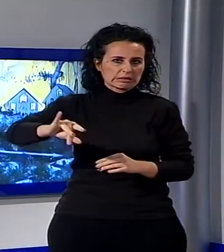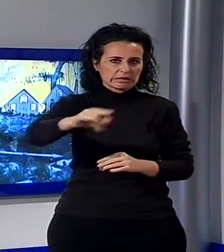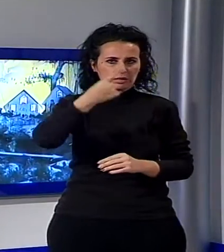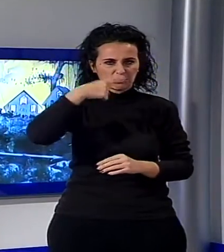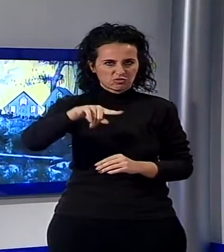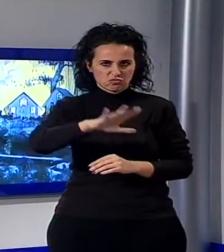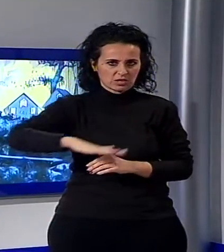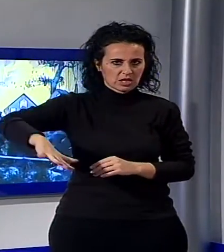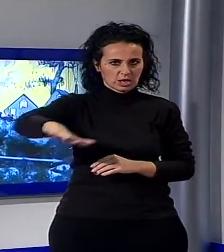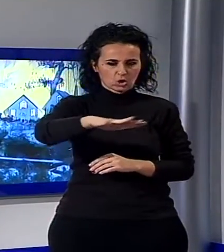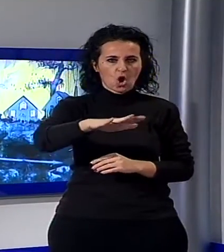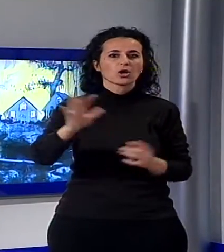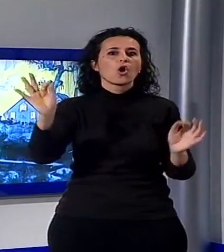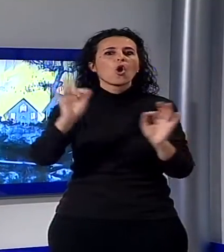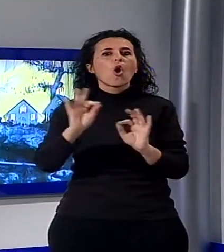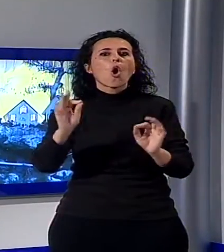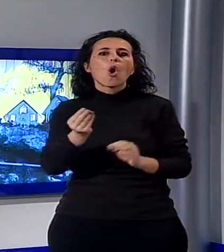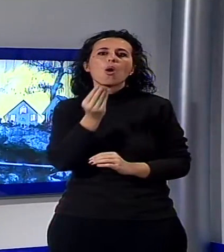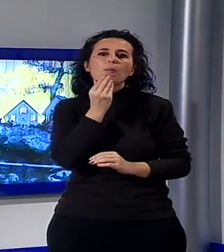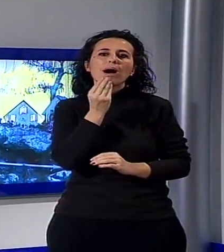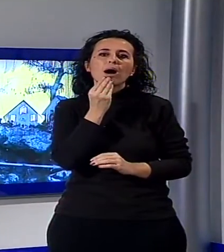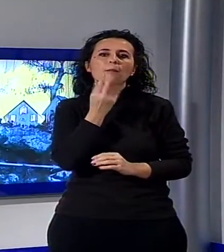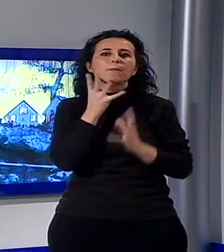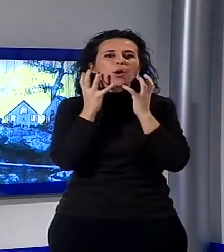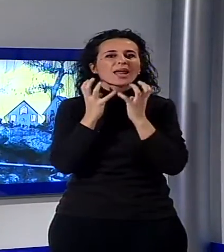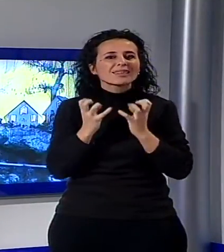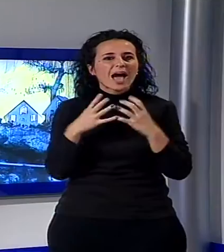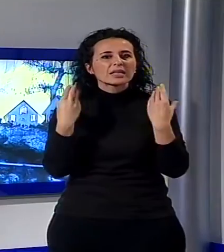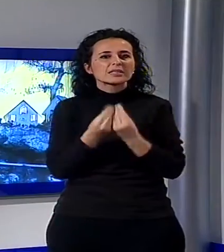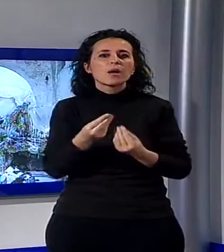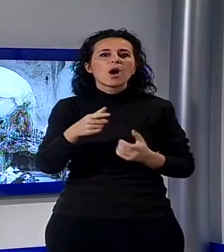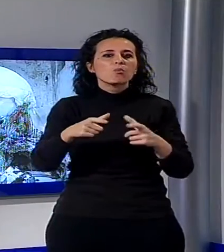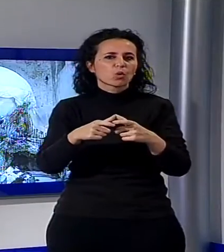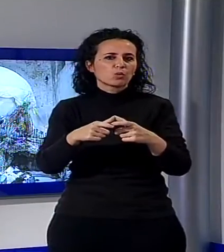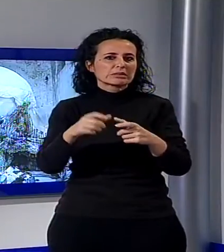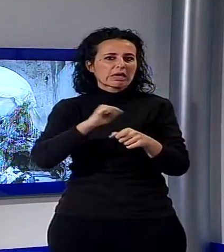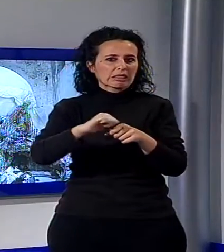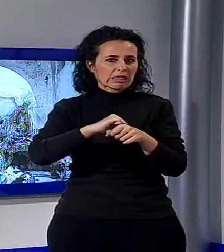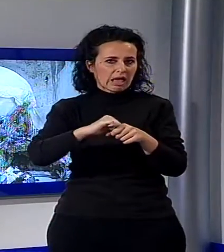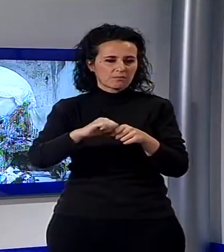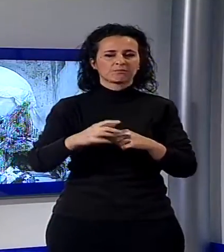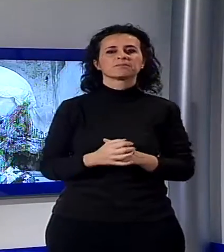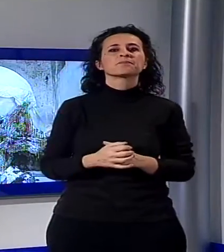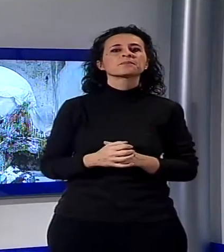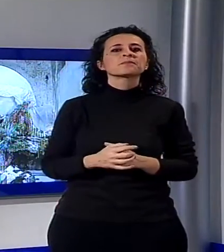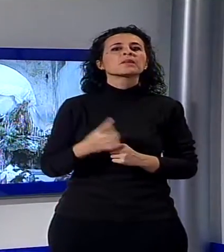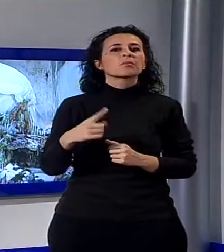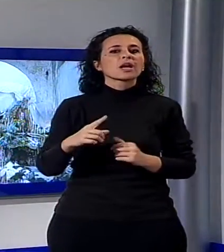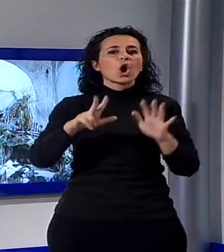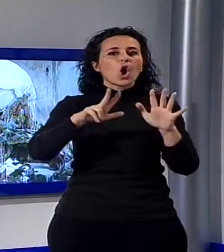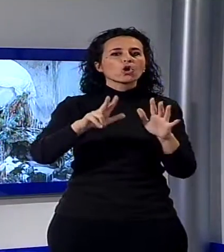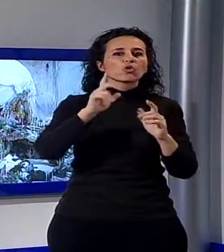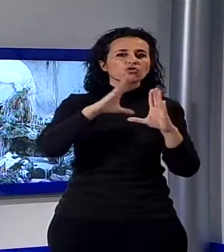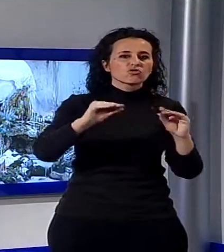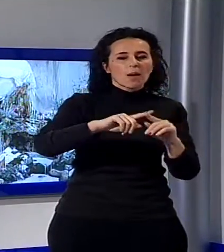dicembre o i tradizionali necci del 10 gennaio, per citare solo due degli appuntamenti che animano la chiesetta dall'8 dicembre al